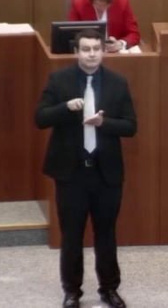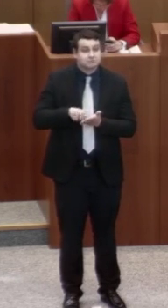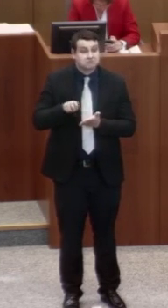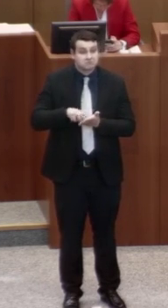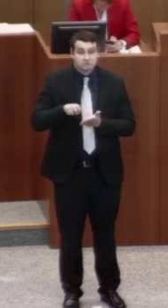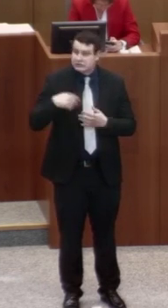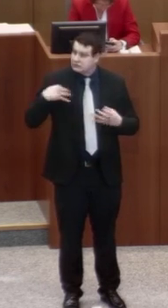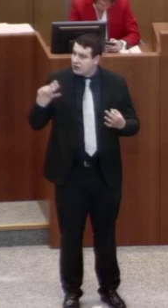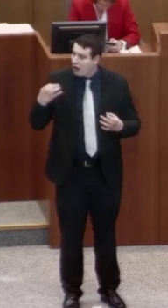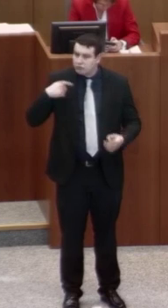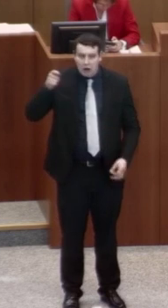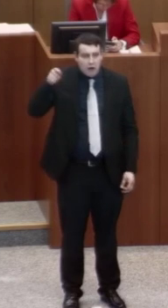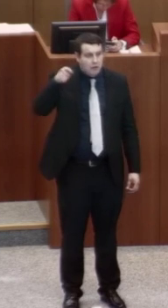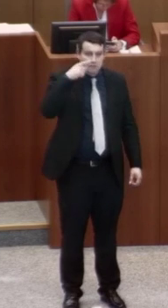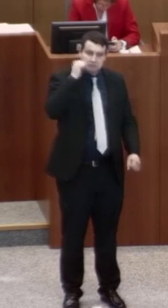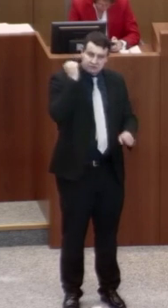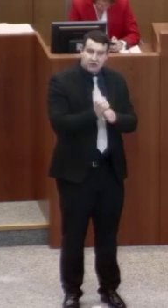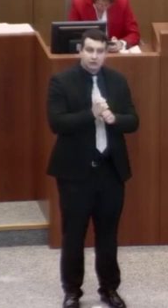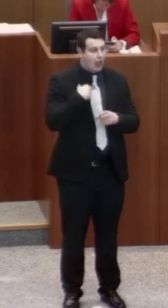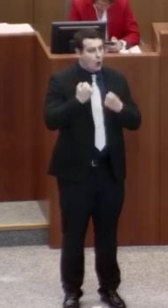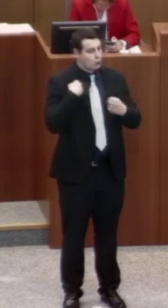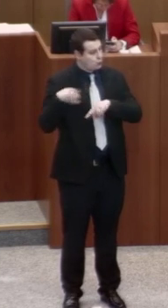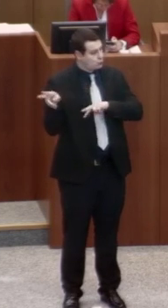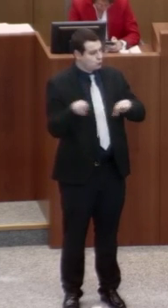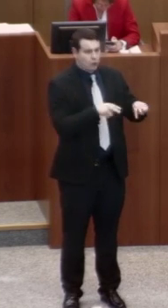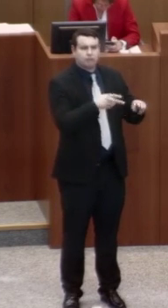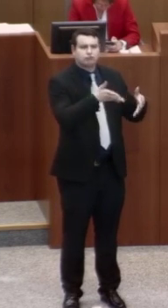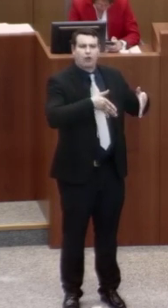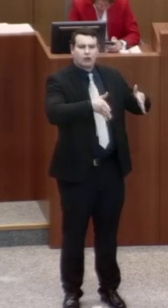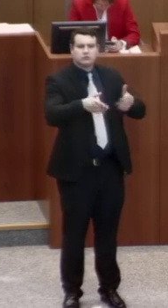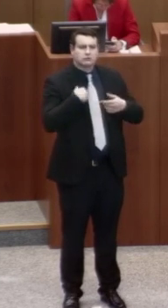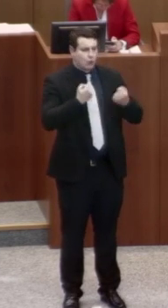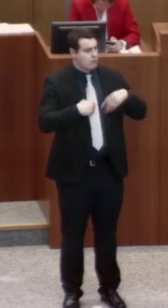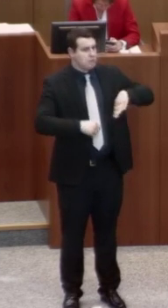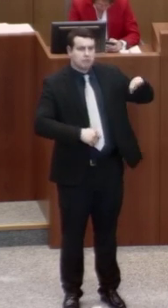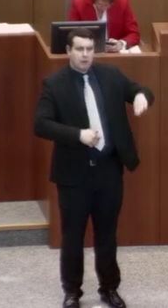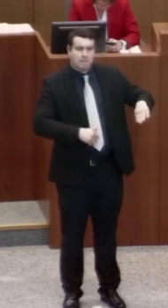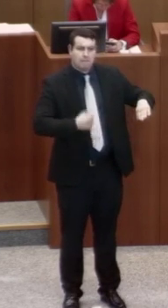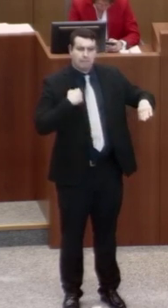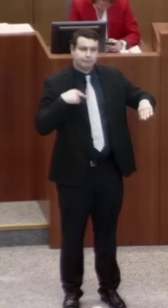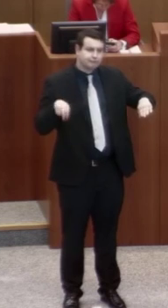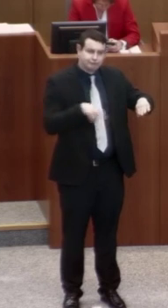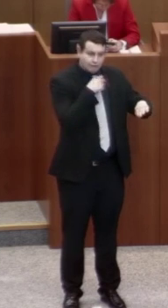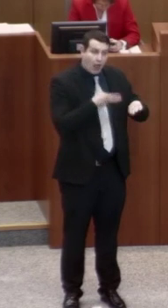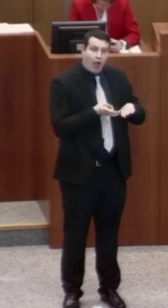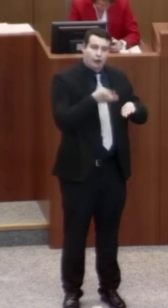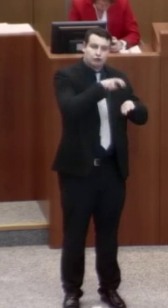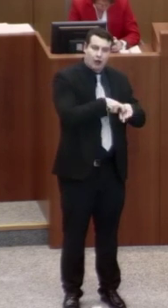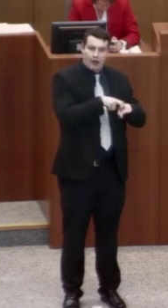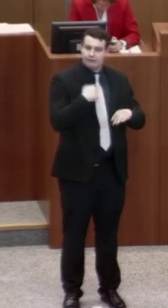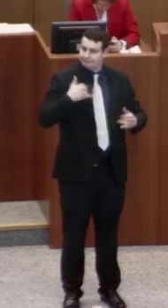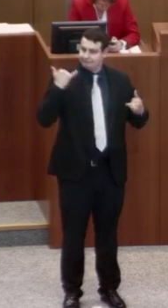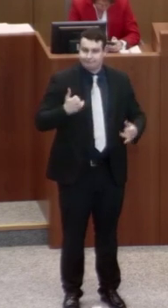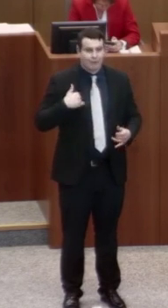Angelegenheiten erledigt, gehen zurück zu Ihrem Auto, das haben Sie irgendwo am Straßenrand abgestellt, steigen ein, wollen